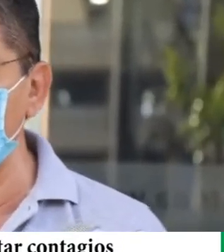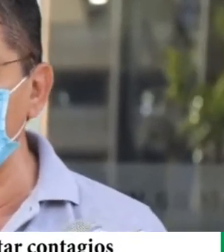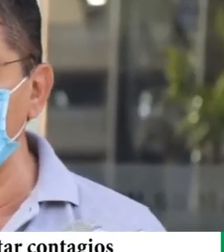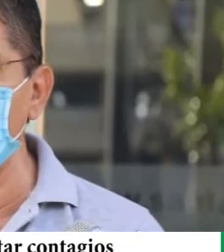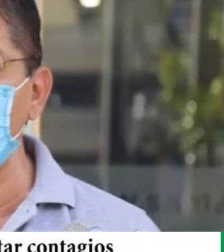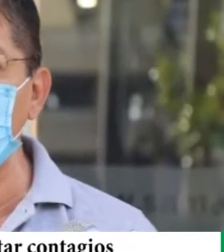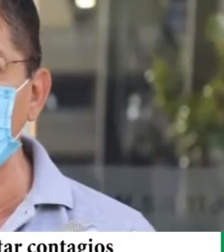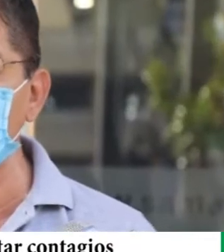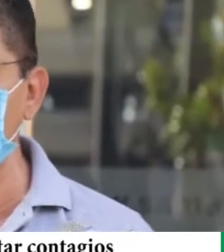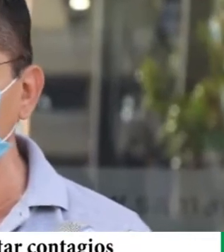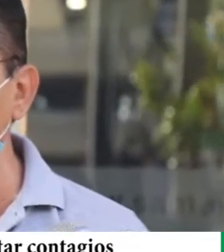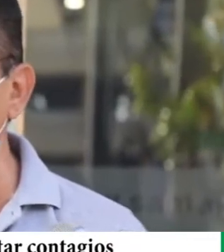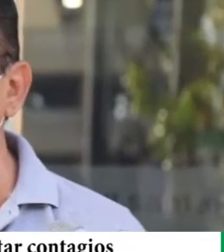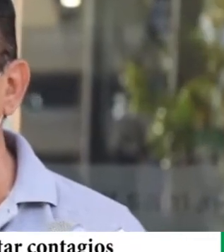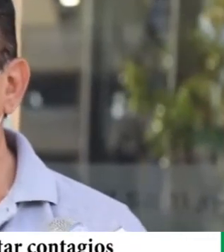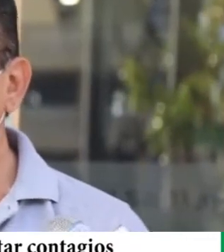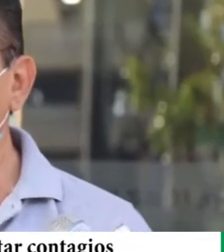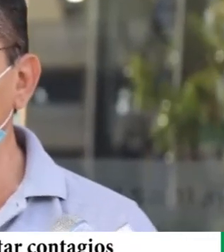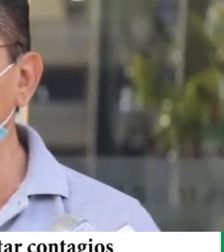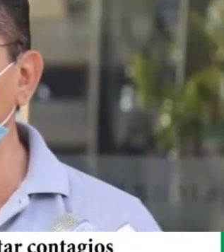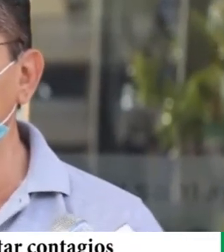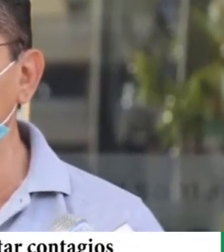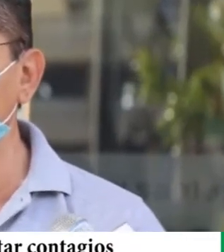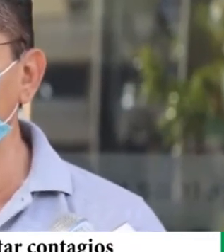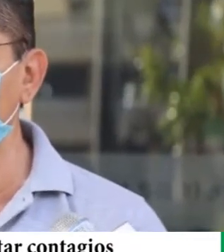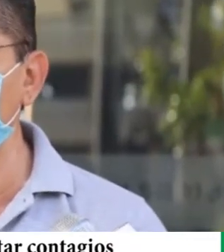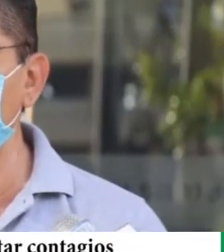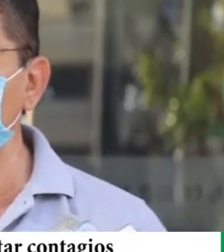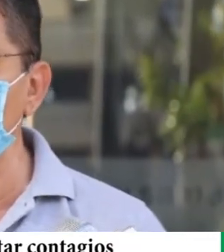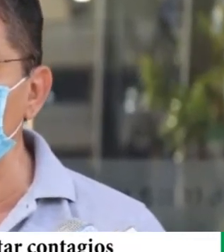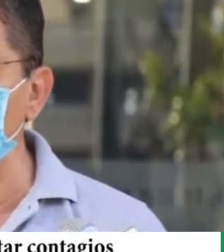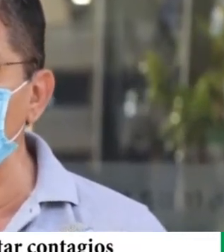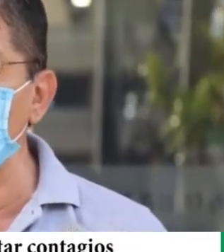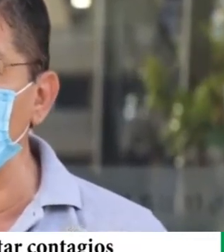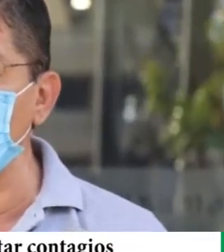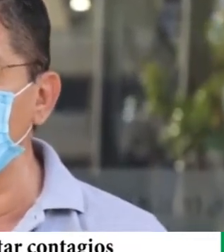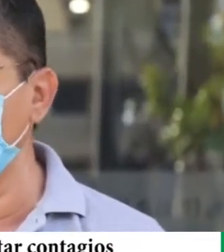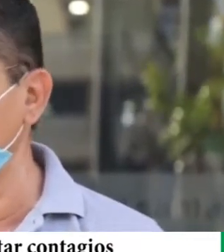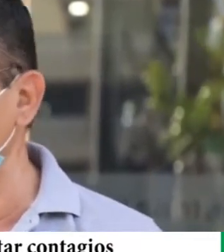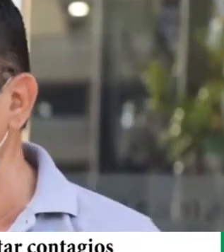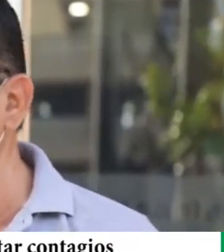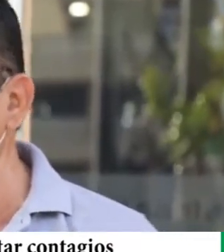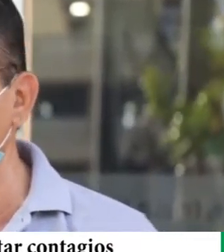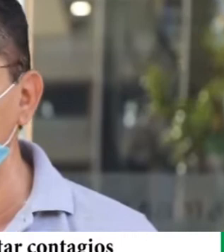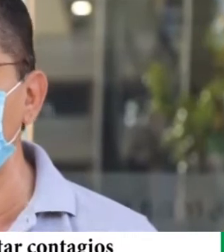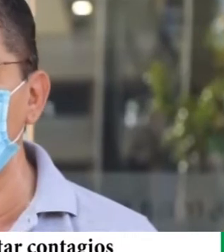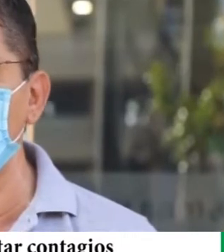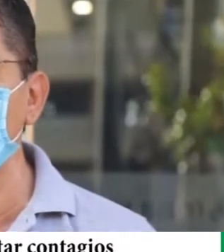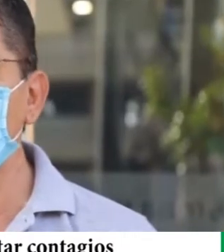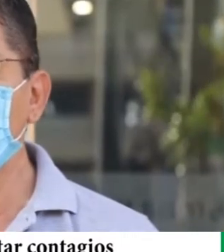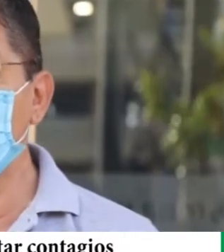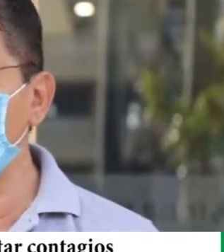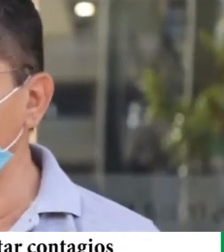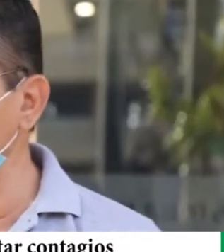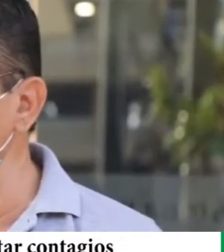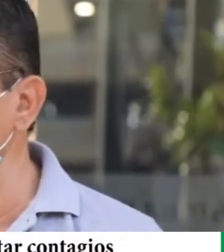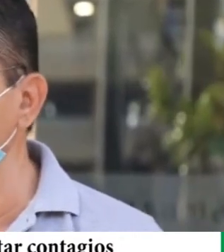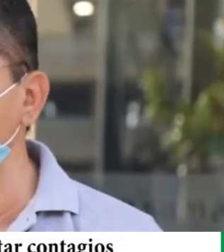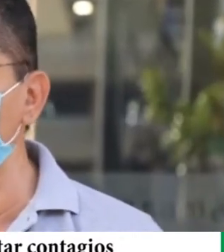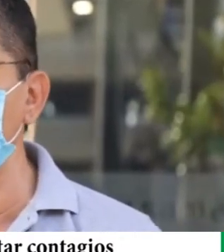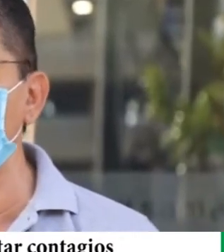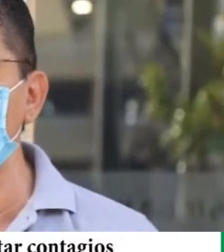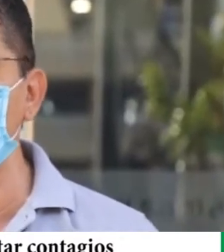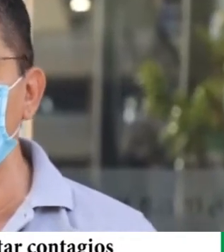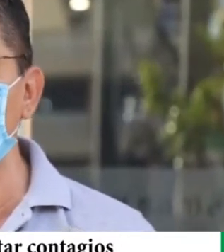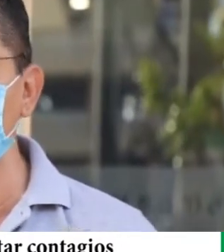nivel estos servicios que está dando a la población. Y por otro lado, también, en el marco de un decreto supremo, en el hospital San Juan de